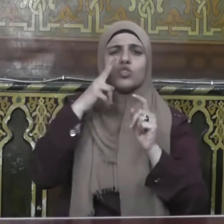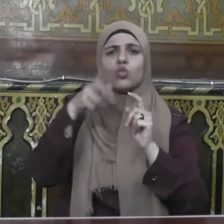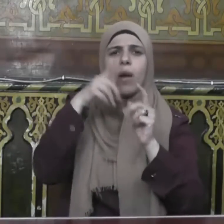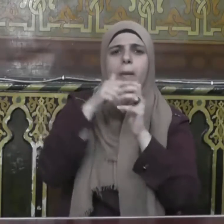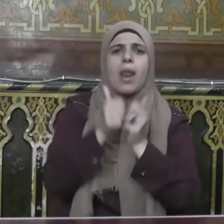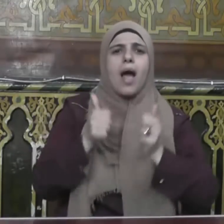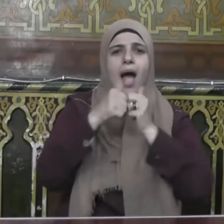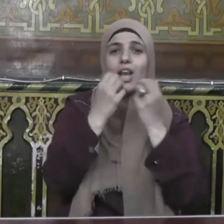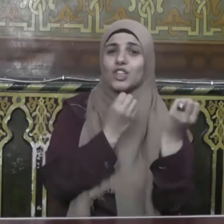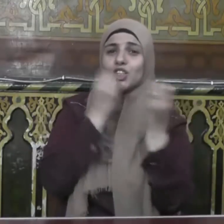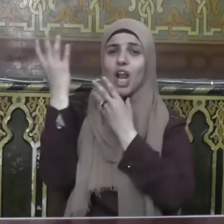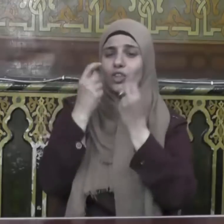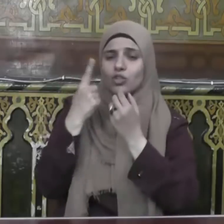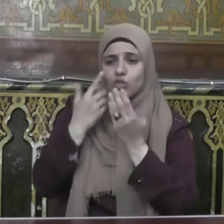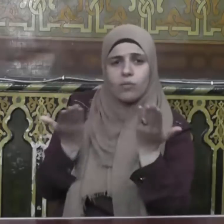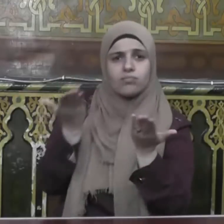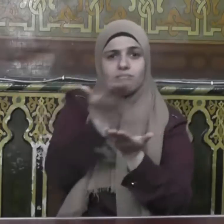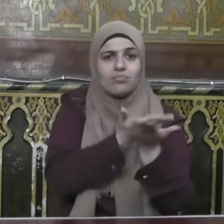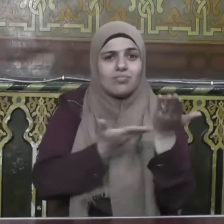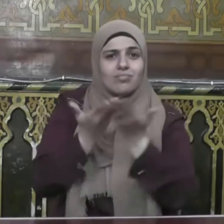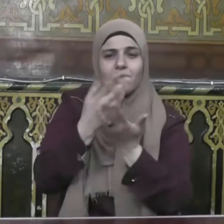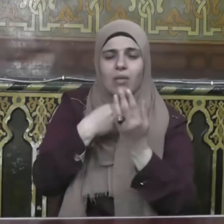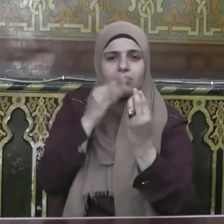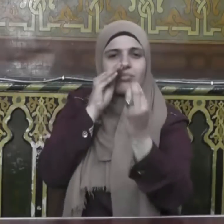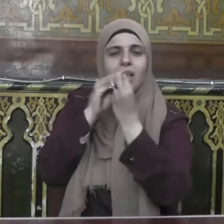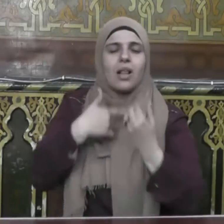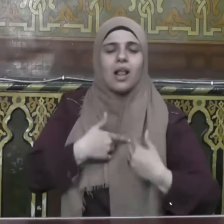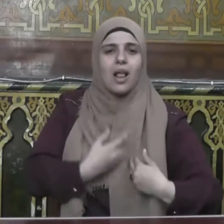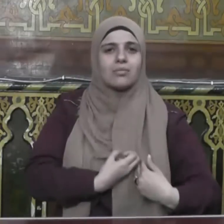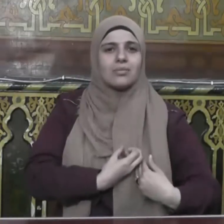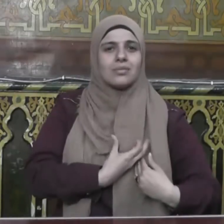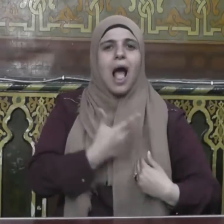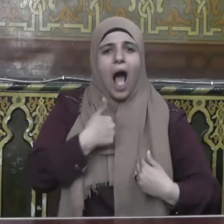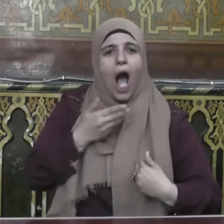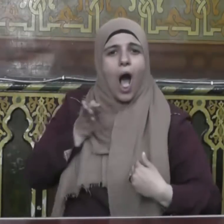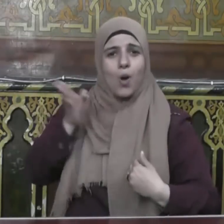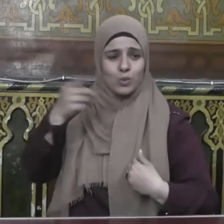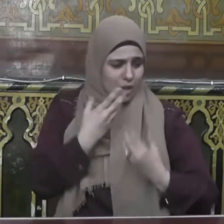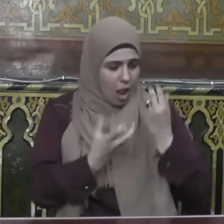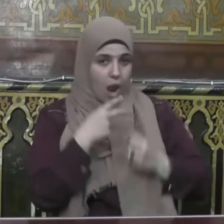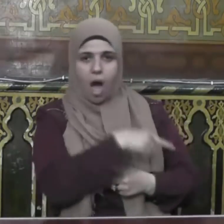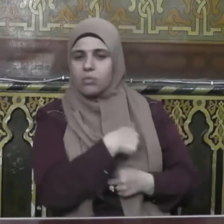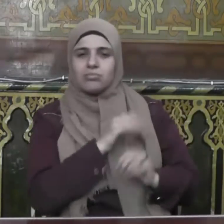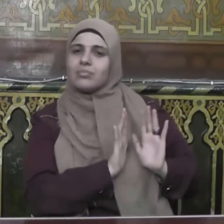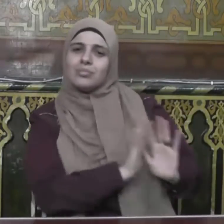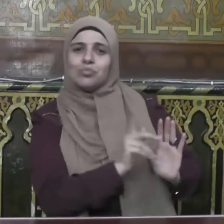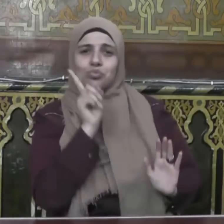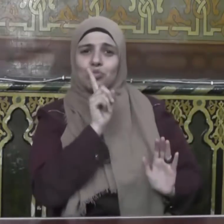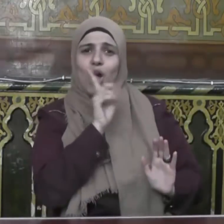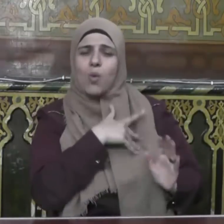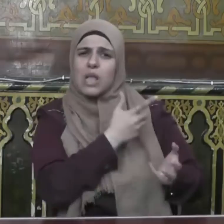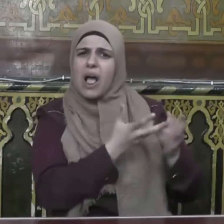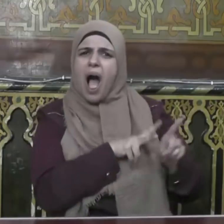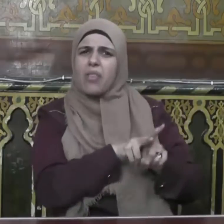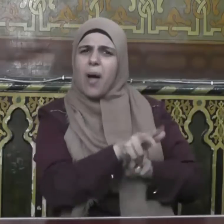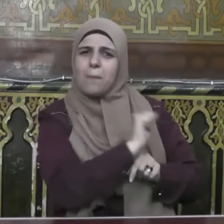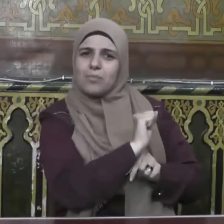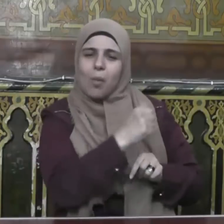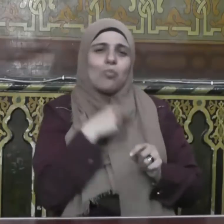كيف تزاورون فيها وكأني أنظر إلى أهل النار كيف يتعادون فيها فقال له